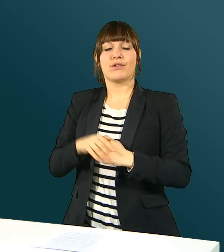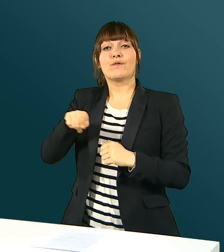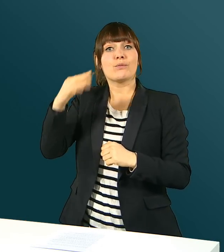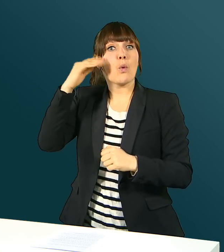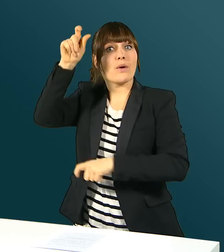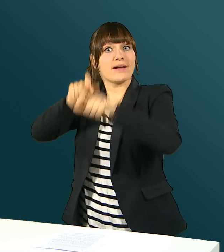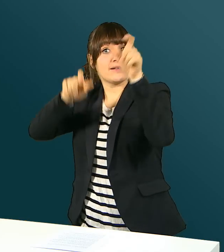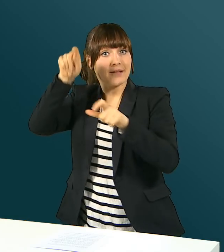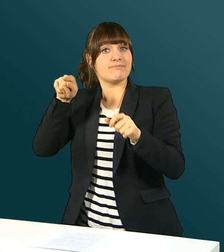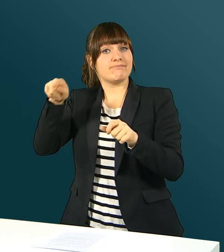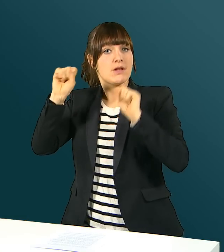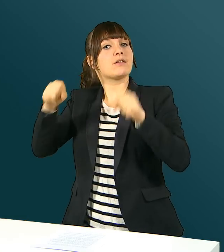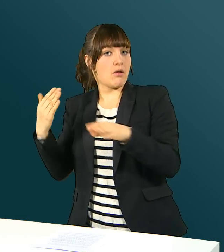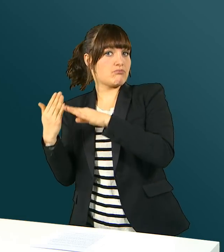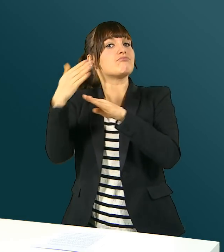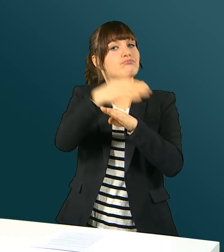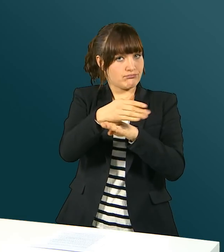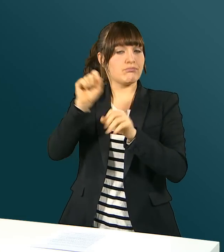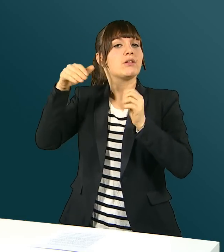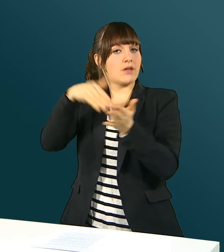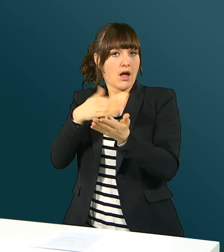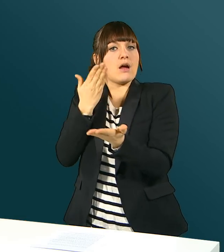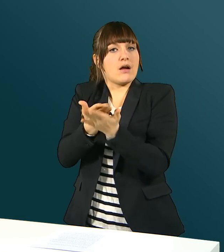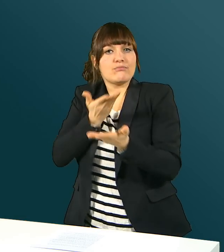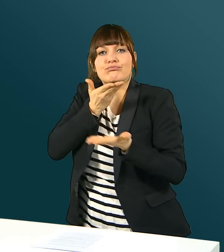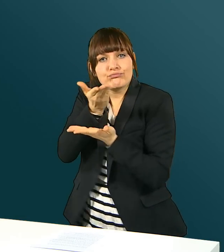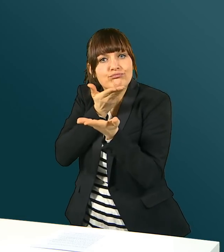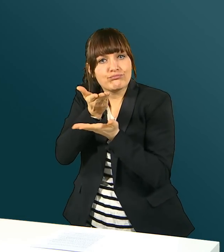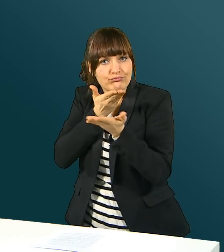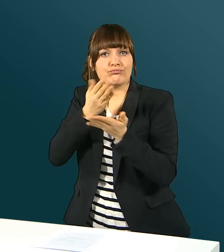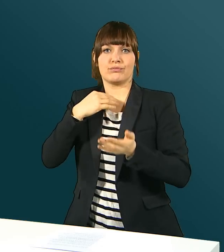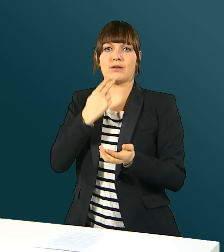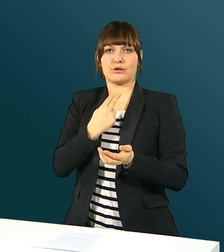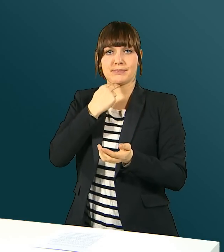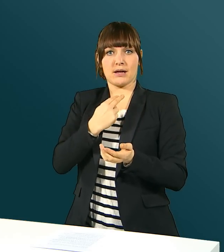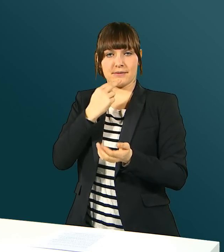Hörende können das Angebot genauso nutzen und erhalten die Beratung in Lautsprache.